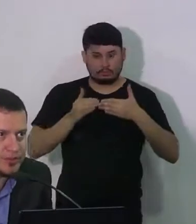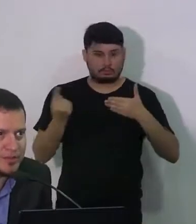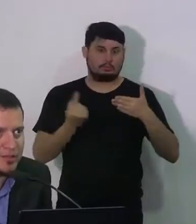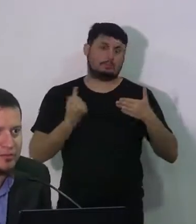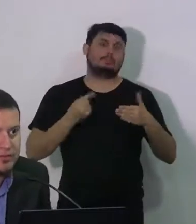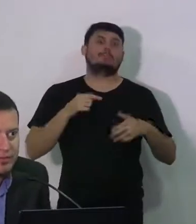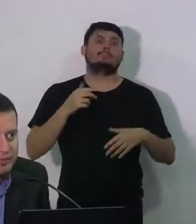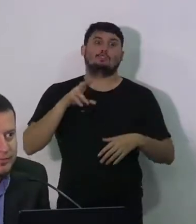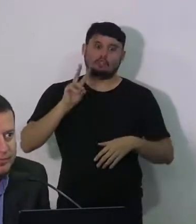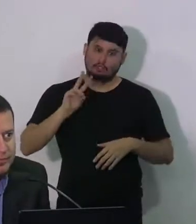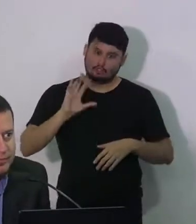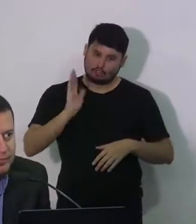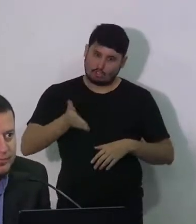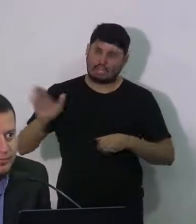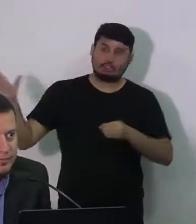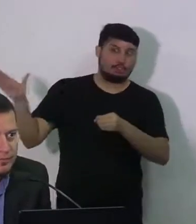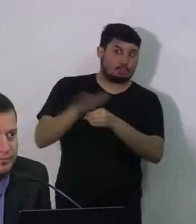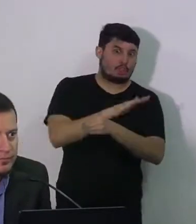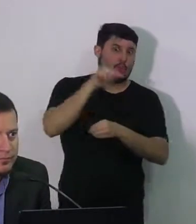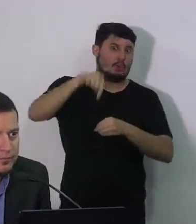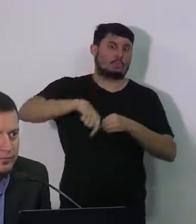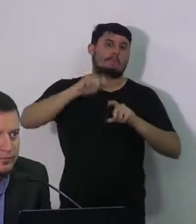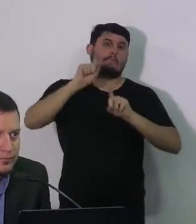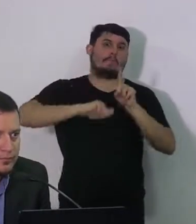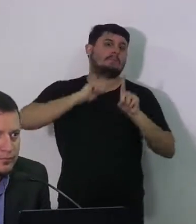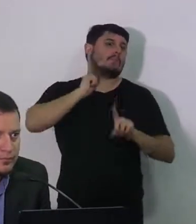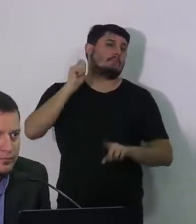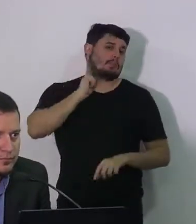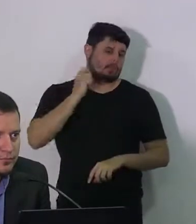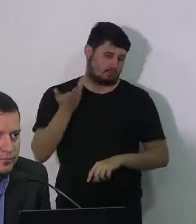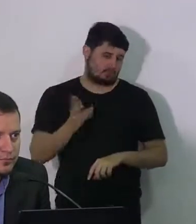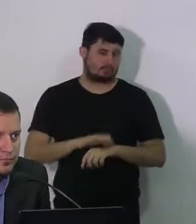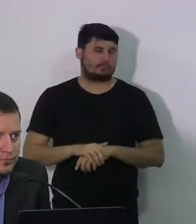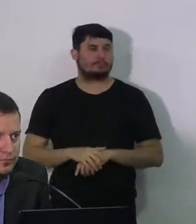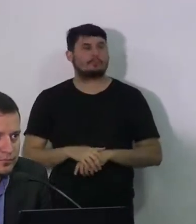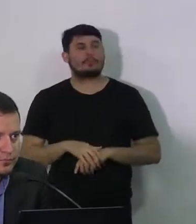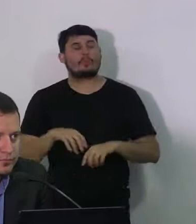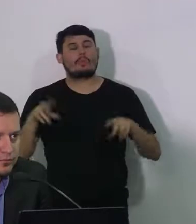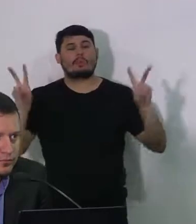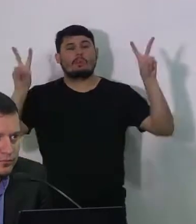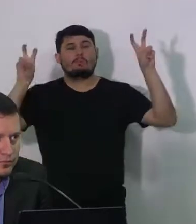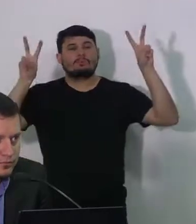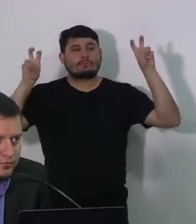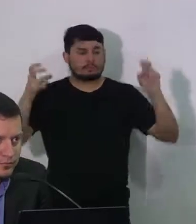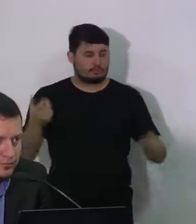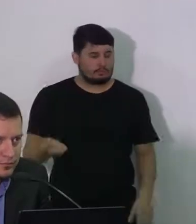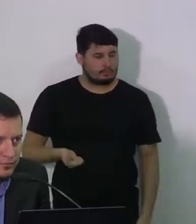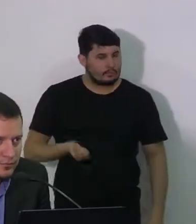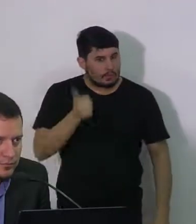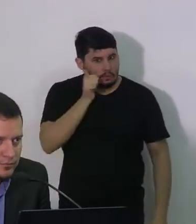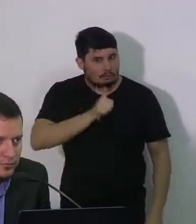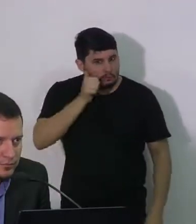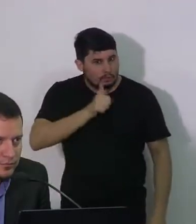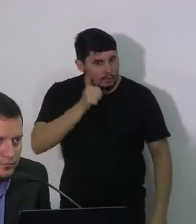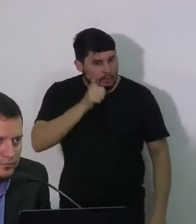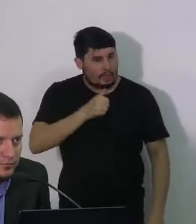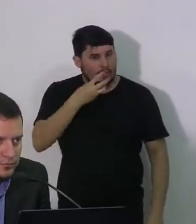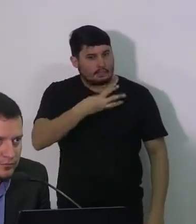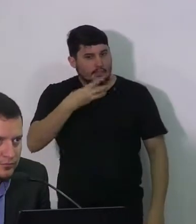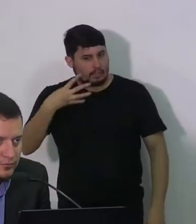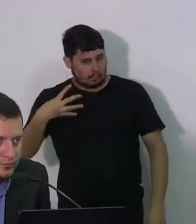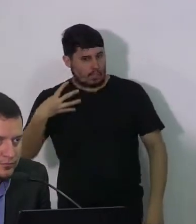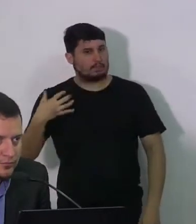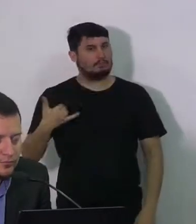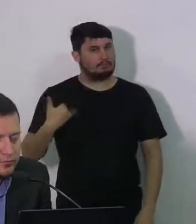colapso do sistema de saúde. Ainda sobre esse assunto, a TV Asa Branca segue sobre a mulher de 34 anos que recebeu alta sem ter saído o